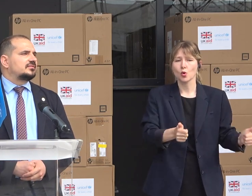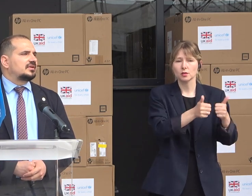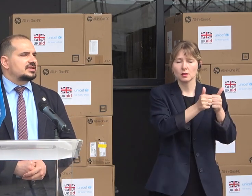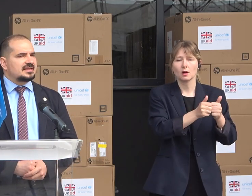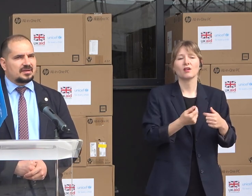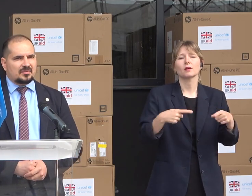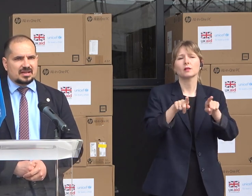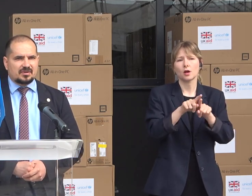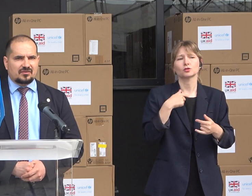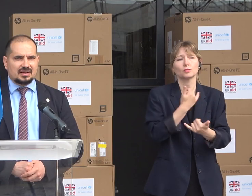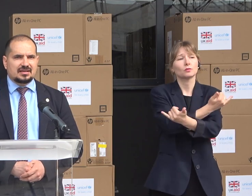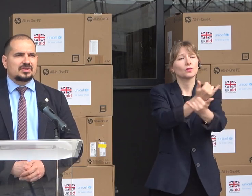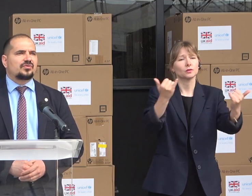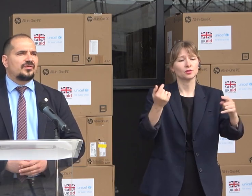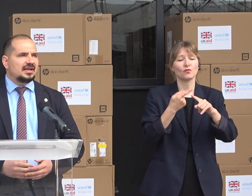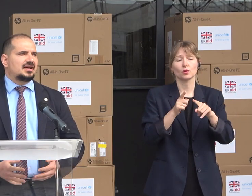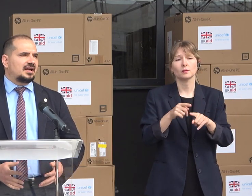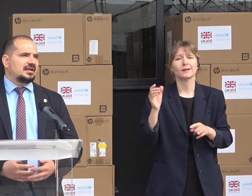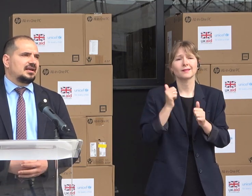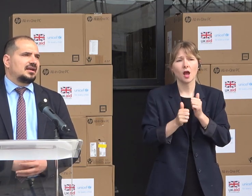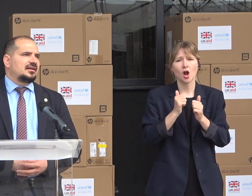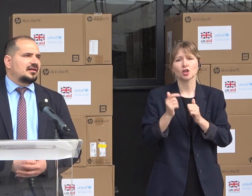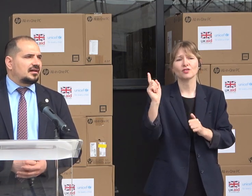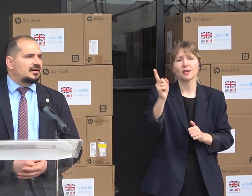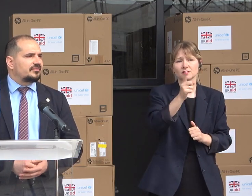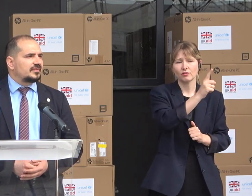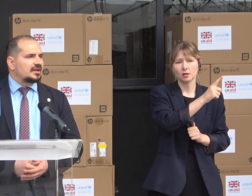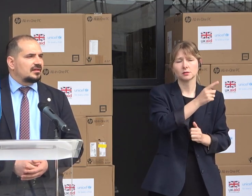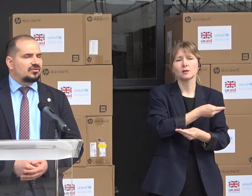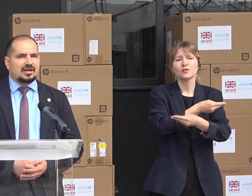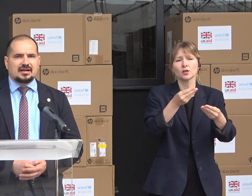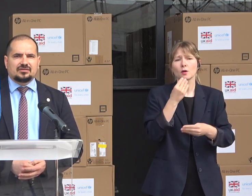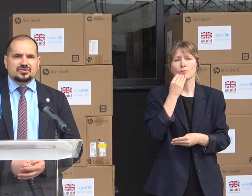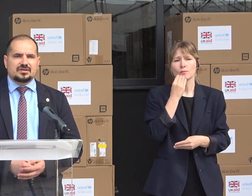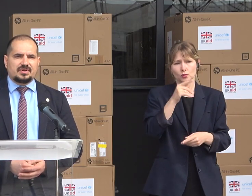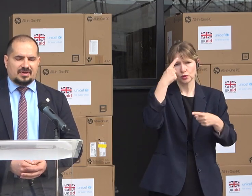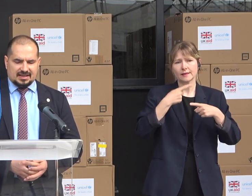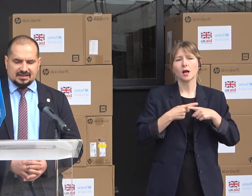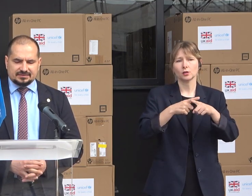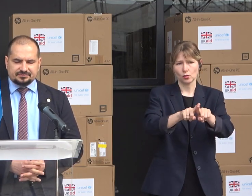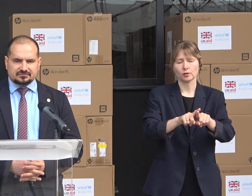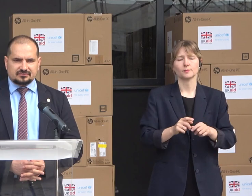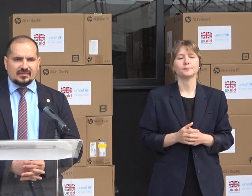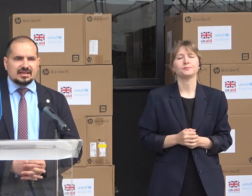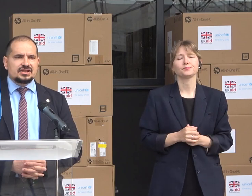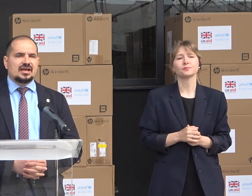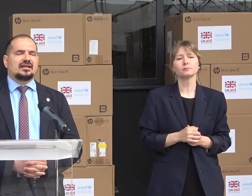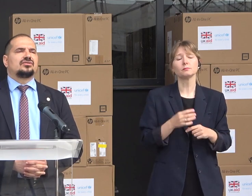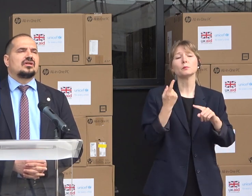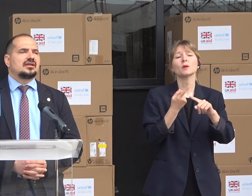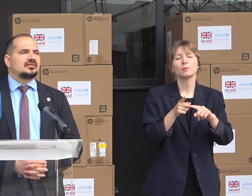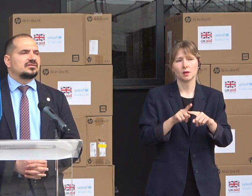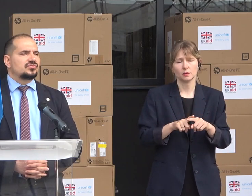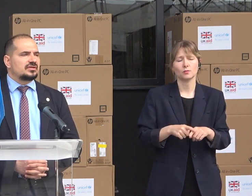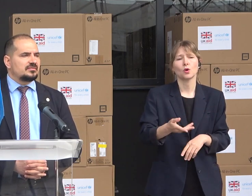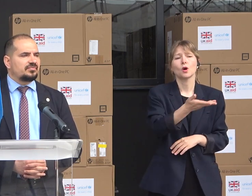aceste echipamente performante pentru fiecare colegă al nostru din prima linie. De aceea,